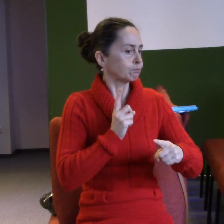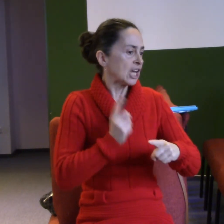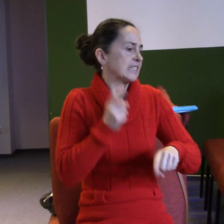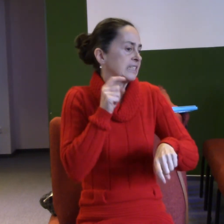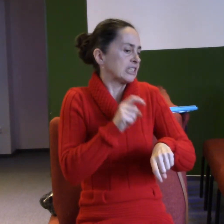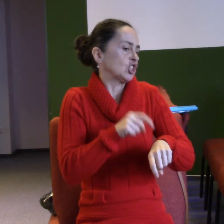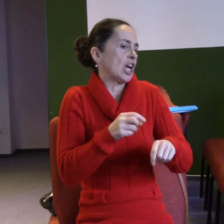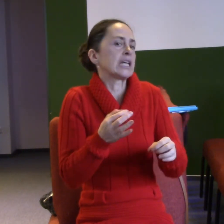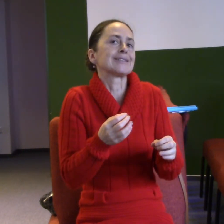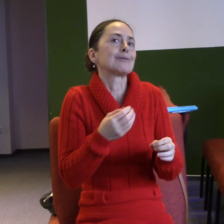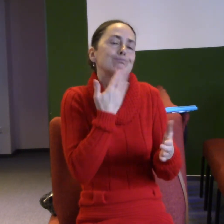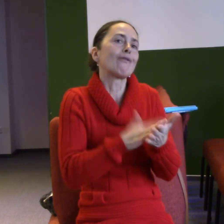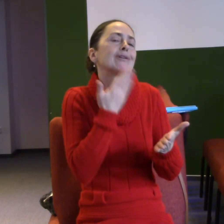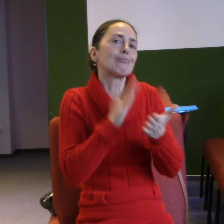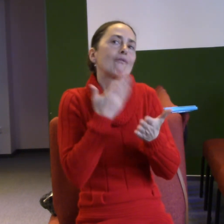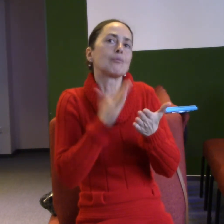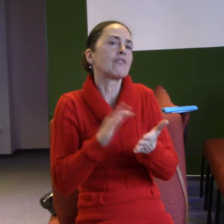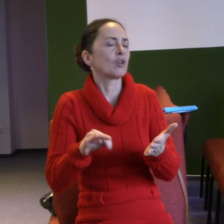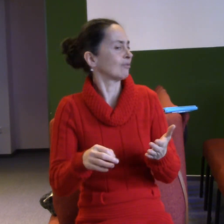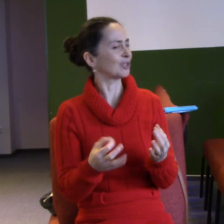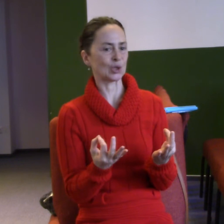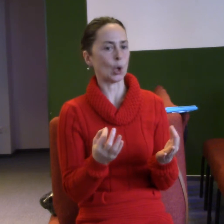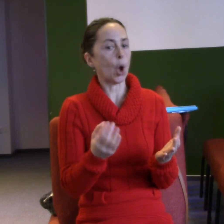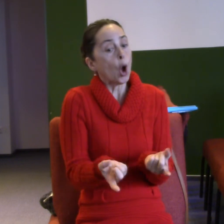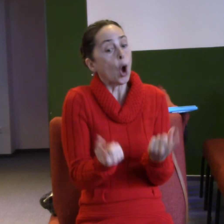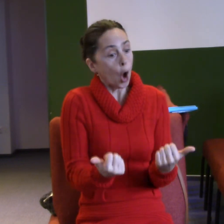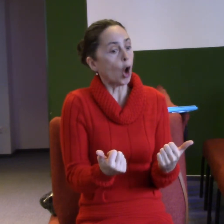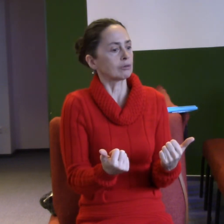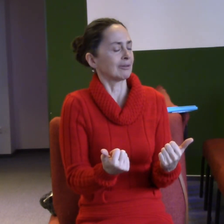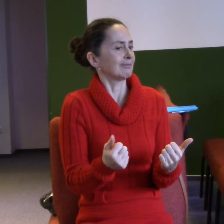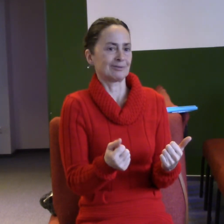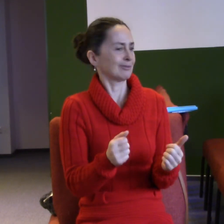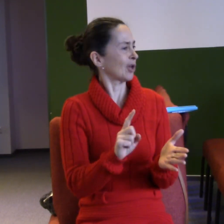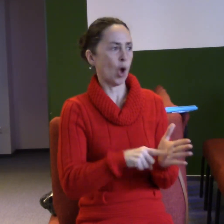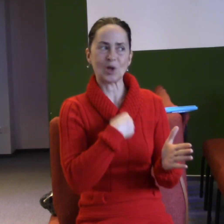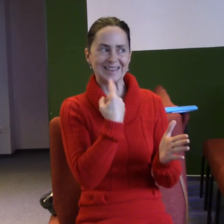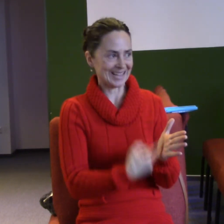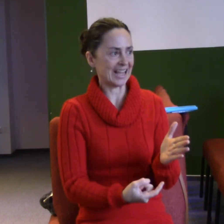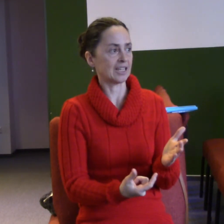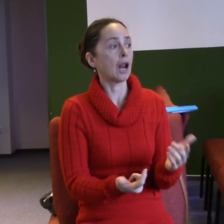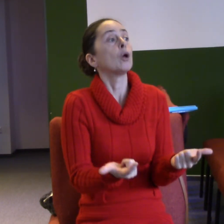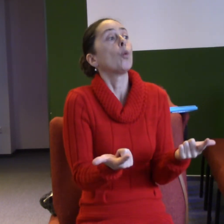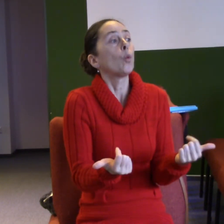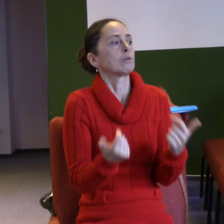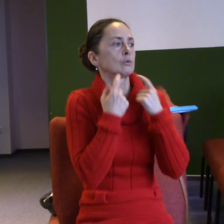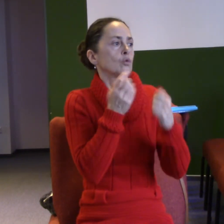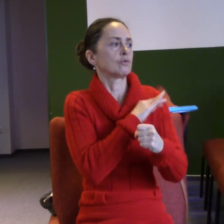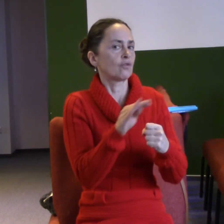je jakoby pod nimi. Je hlubší, vychází z toho místa, kde přebývá duch boží a má moc